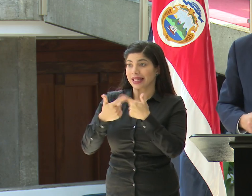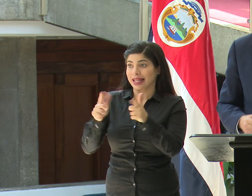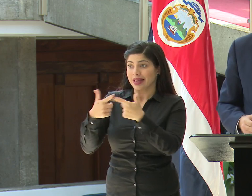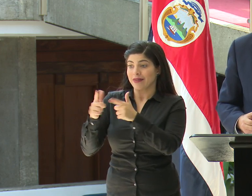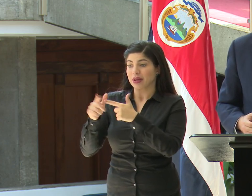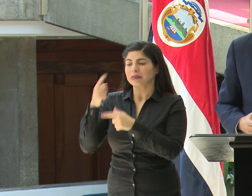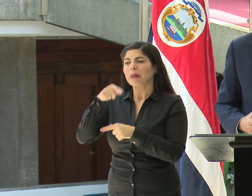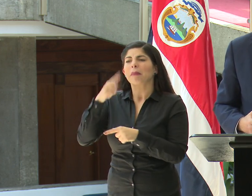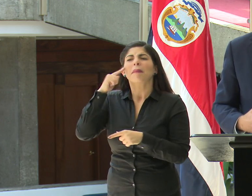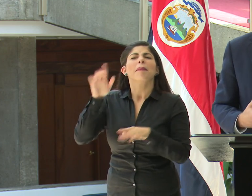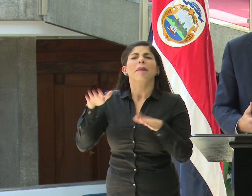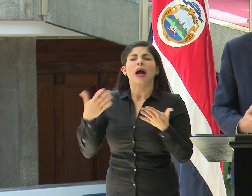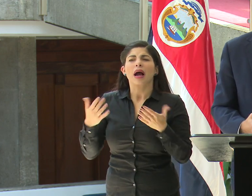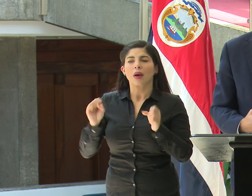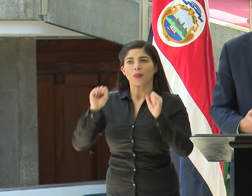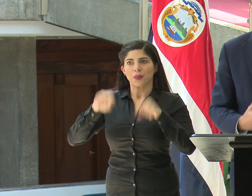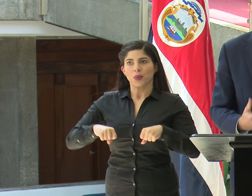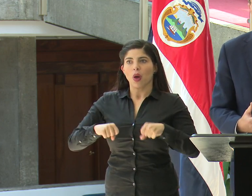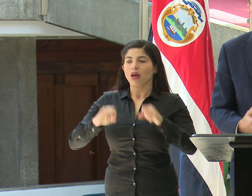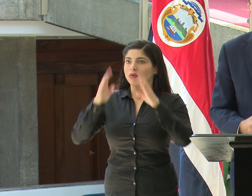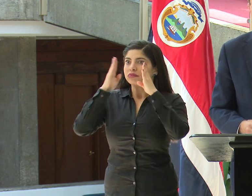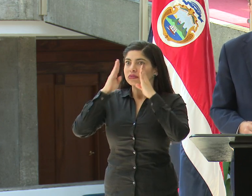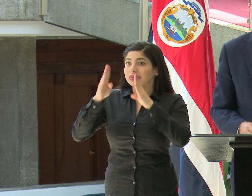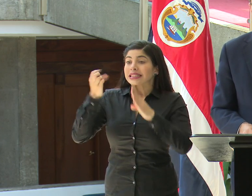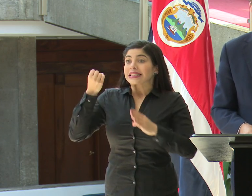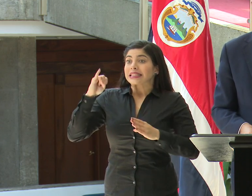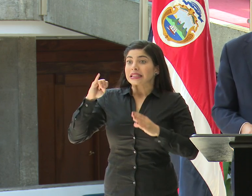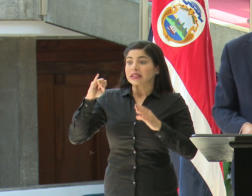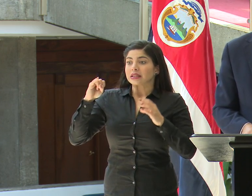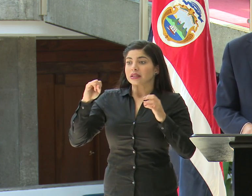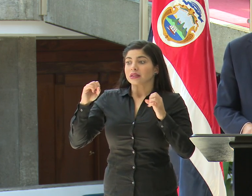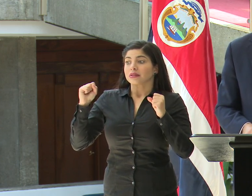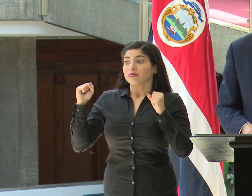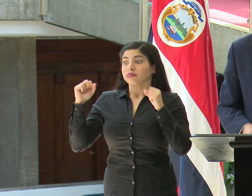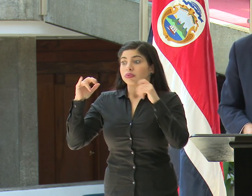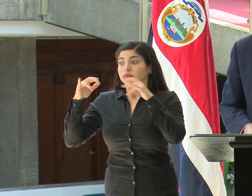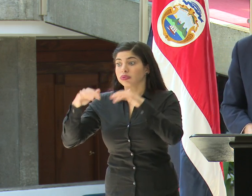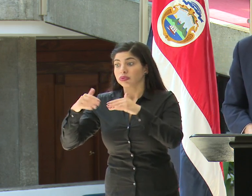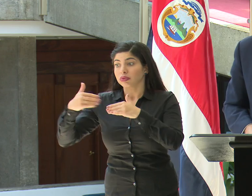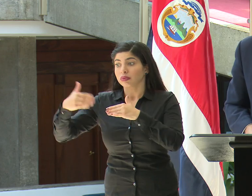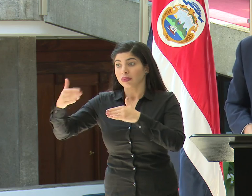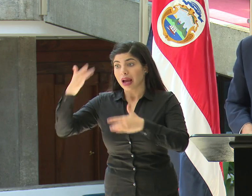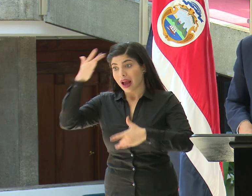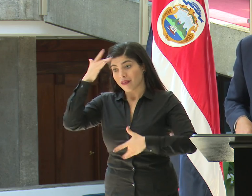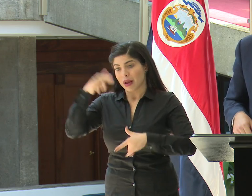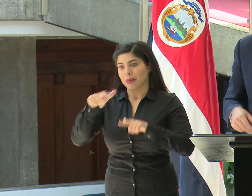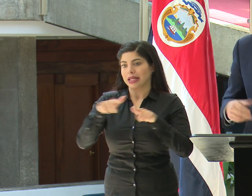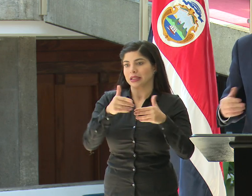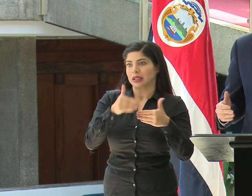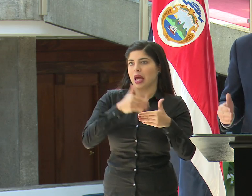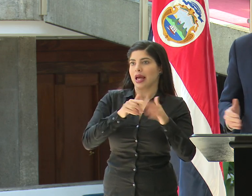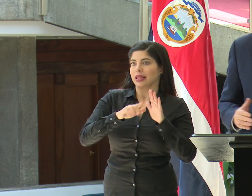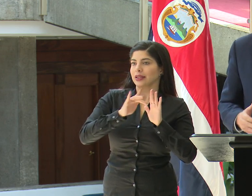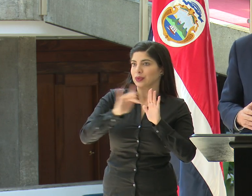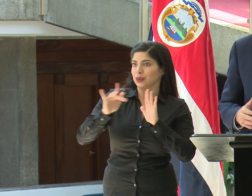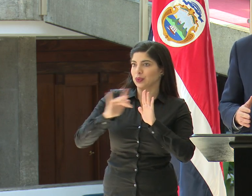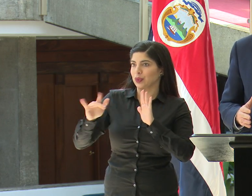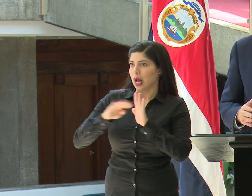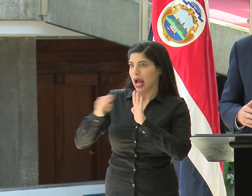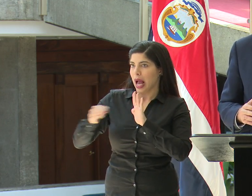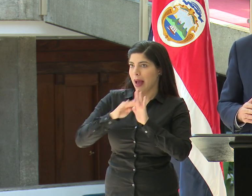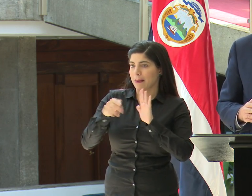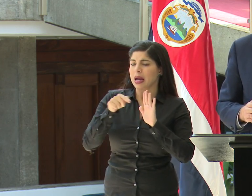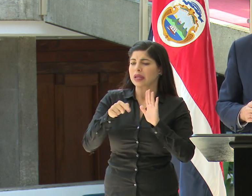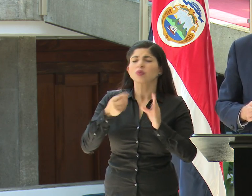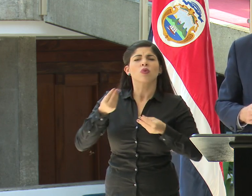para poder atender un volumen que se pueda presentar de estos casos. Eso se hace mediante